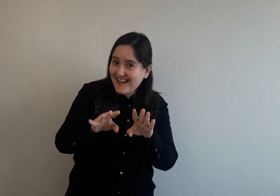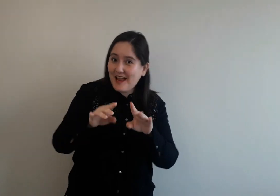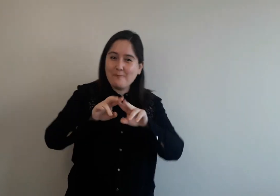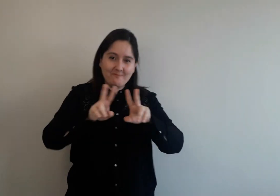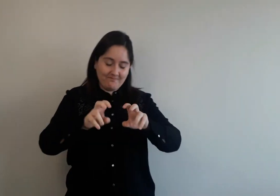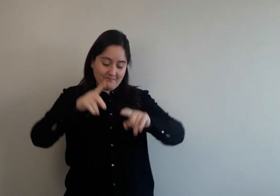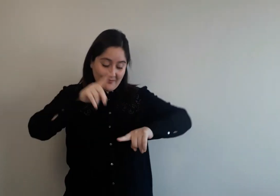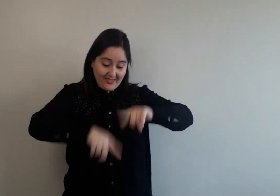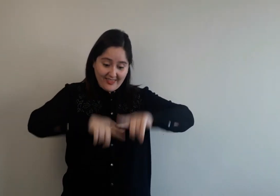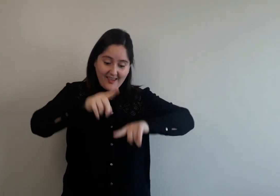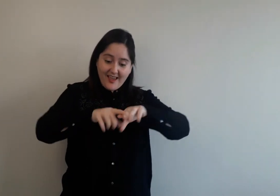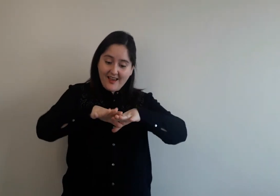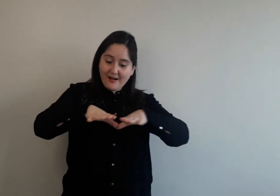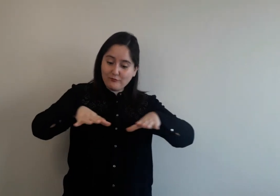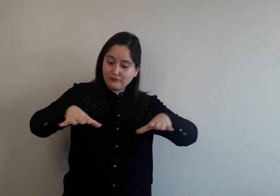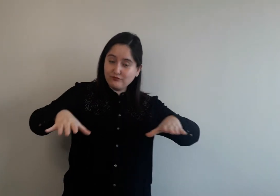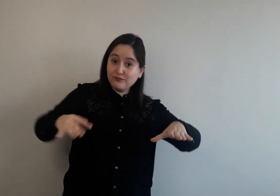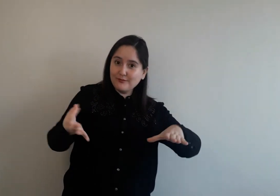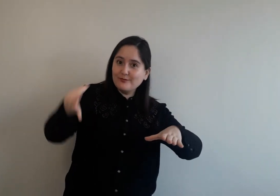a germinar una planta.